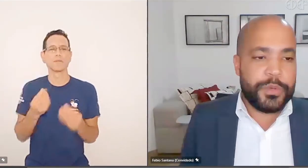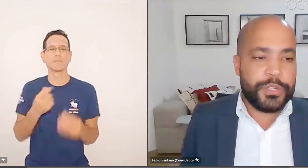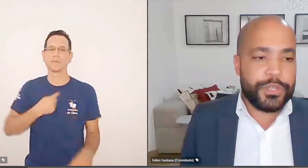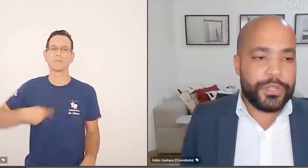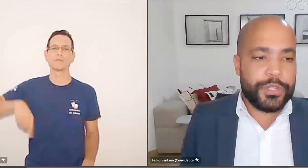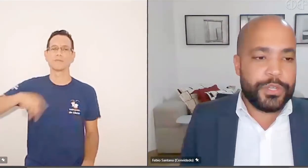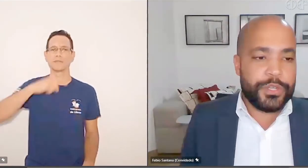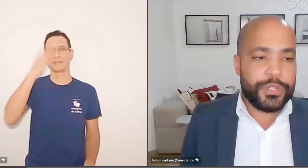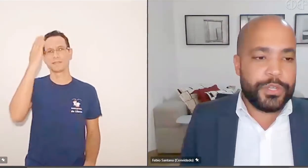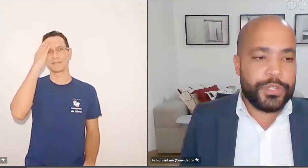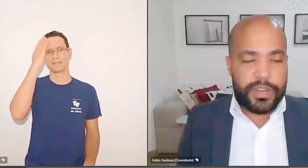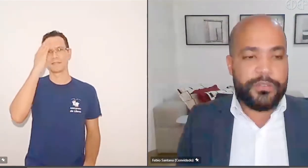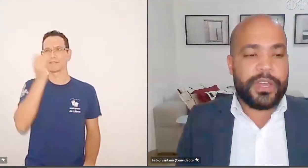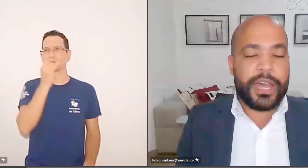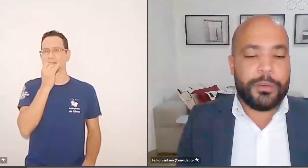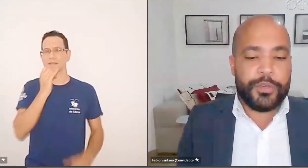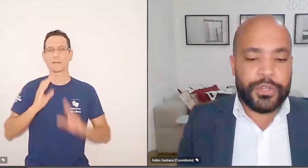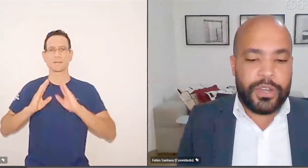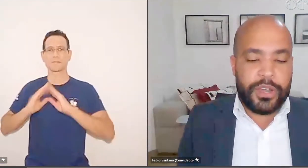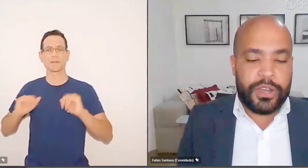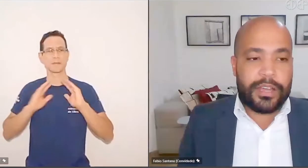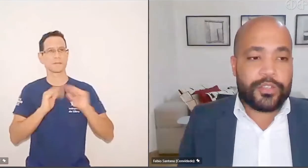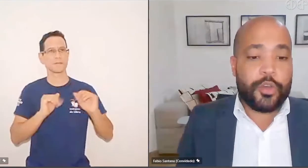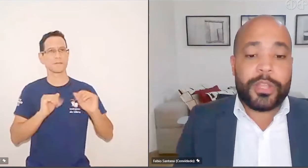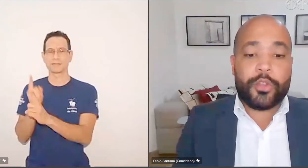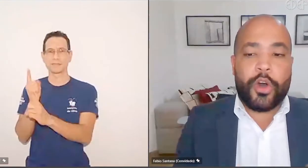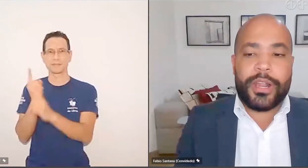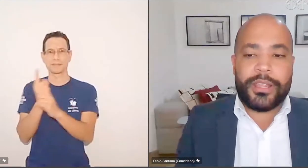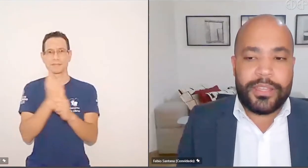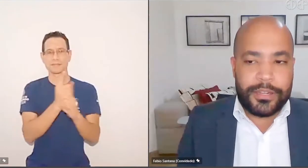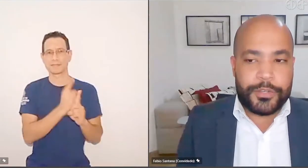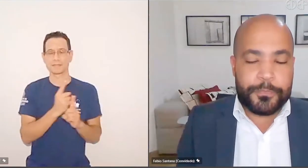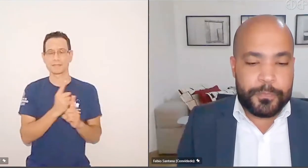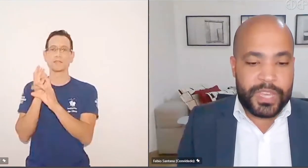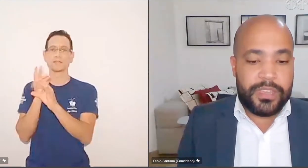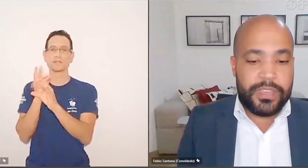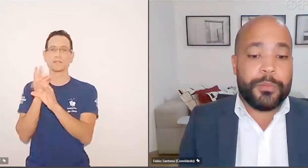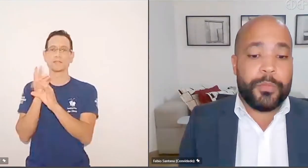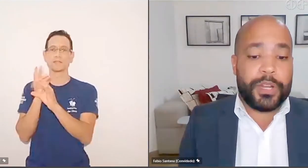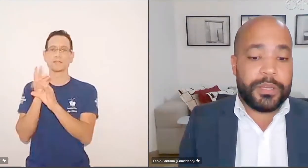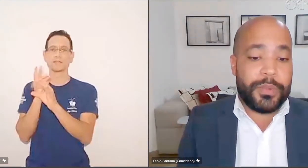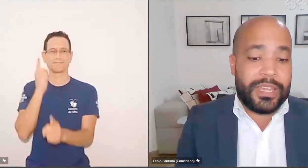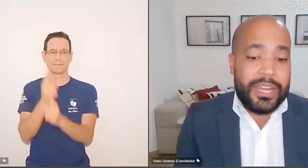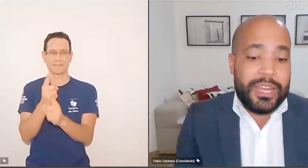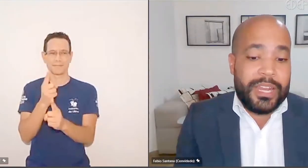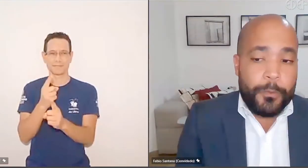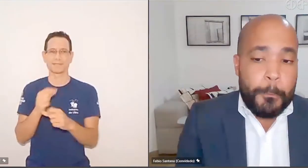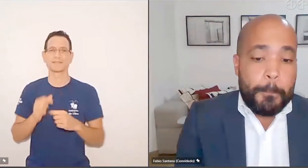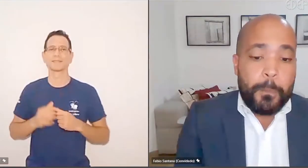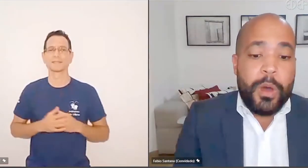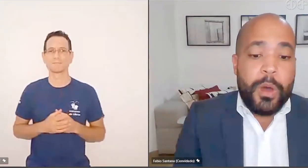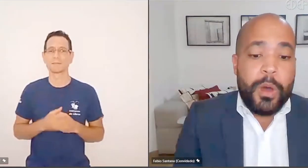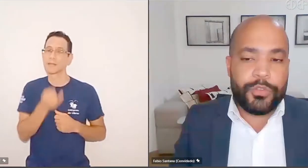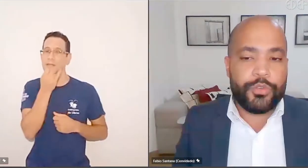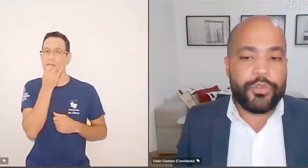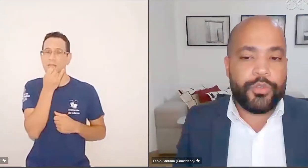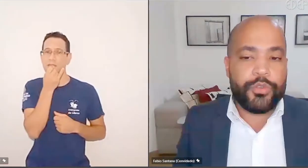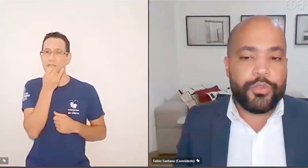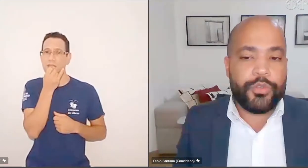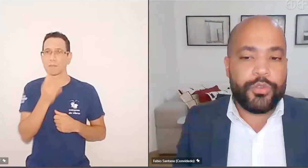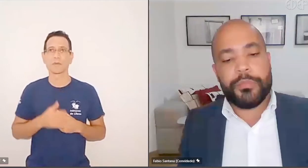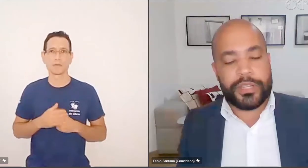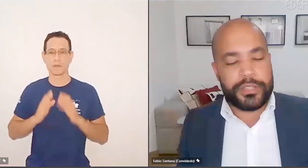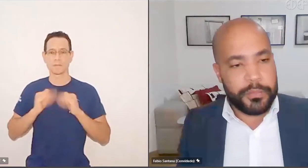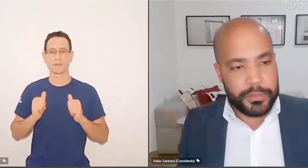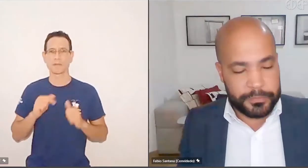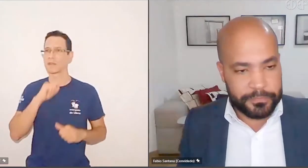quando recebermos os pedidos e verificarmos a somatória deles, né, e verificarmos que, por exemplo, aquele pedido não é passível